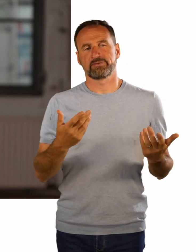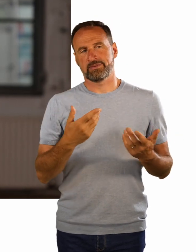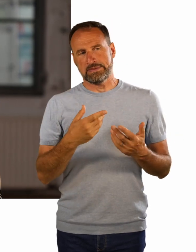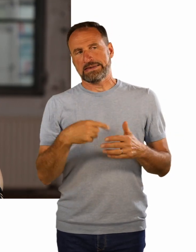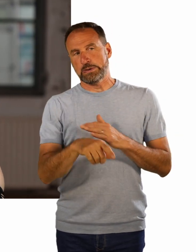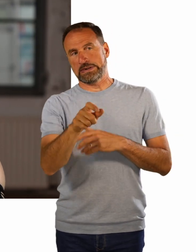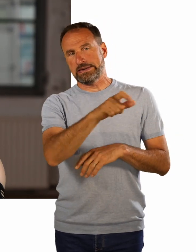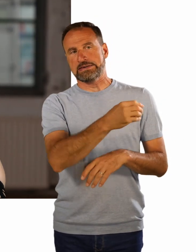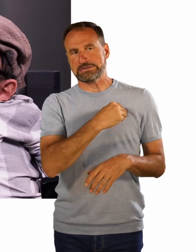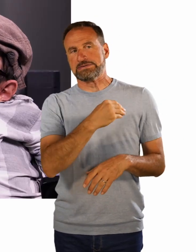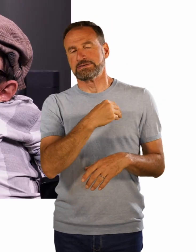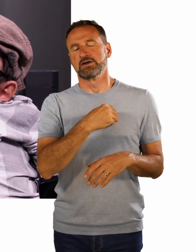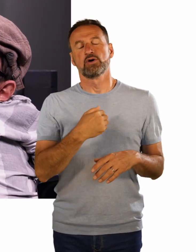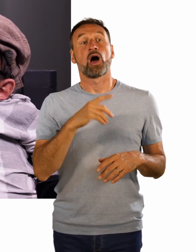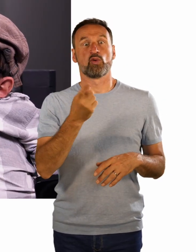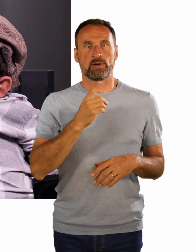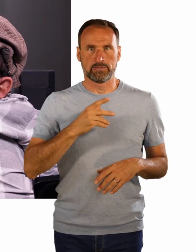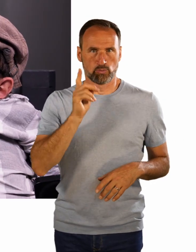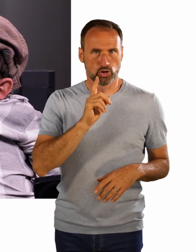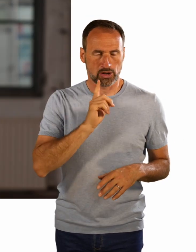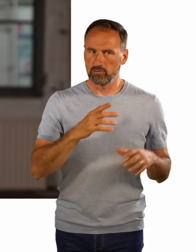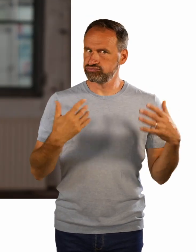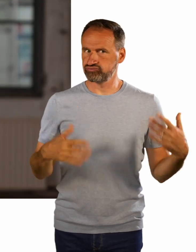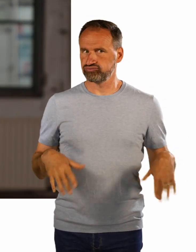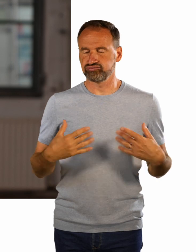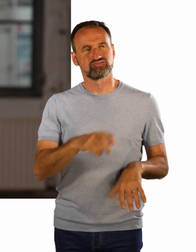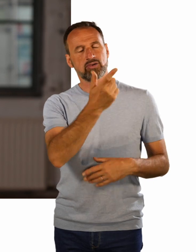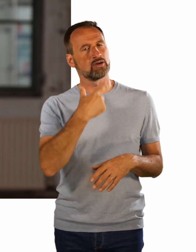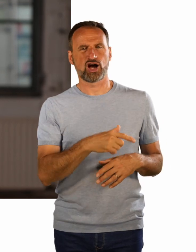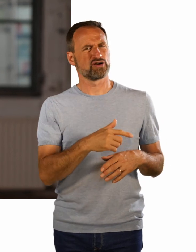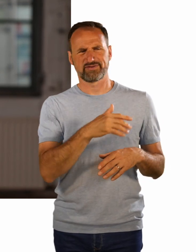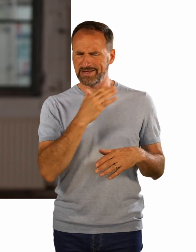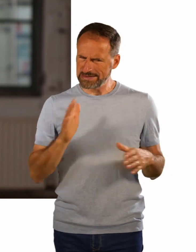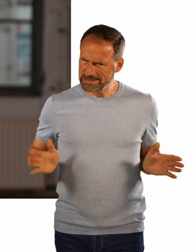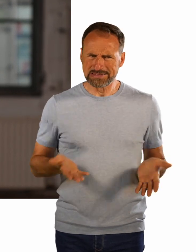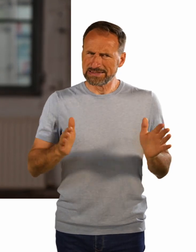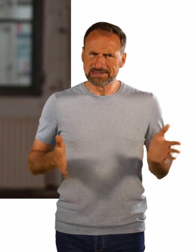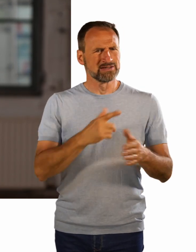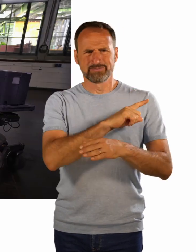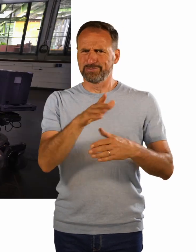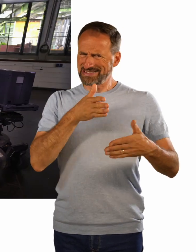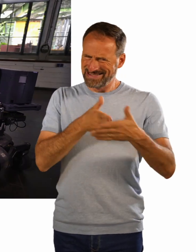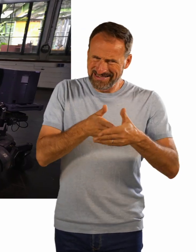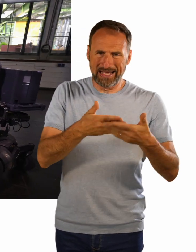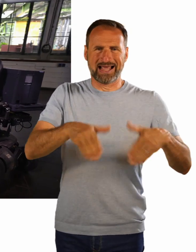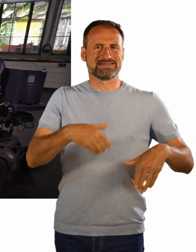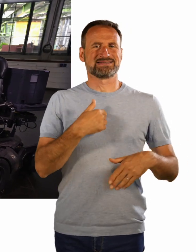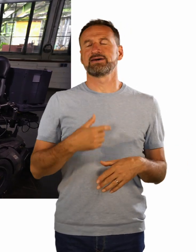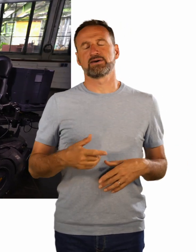die mich da sehr vielen Grenzen ausgesetzt hat, wär ich glaube ich nicht zu dem gekommen, was ich jetzt mache. Das neueste Stück von I Can Be